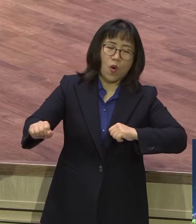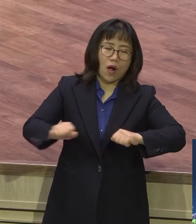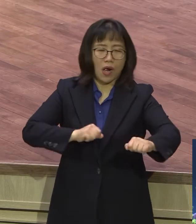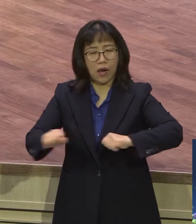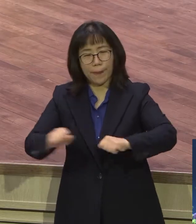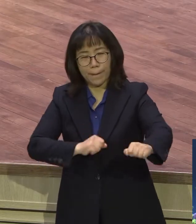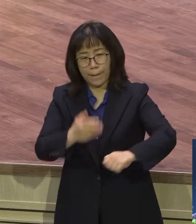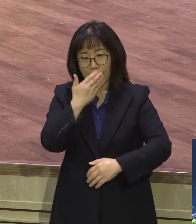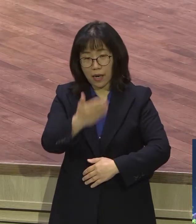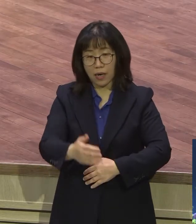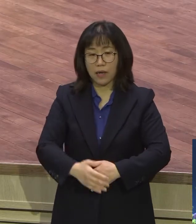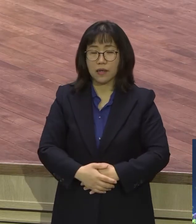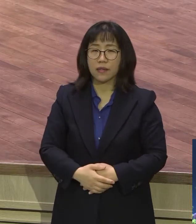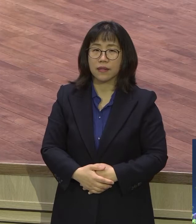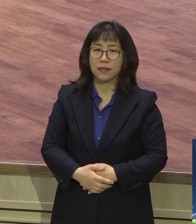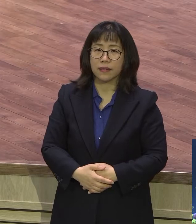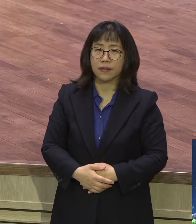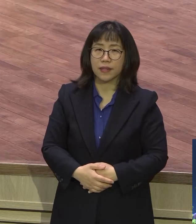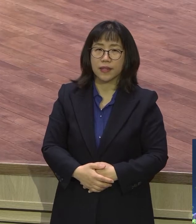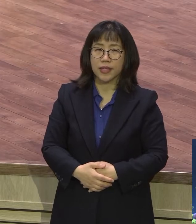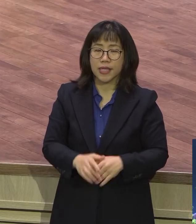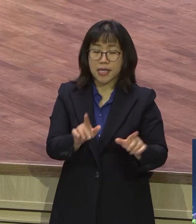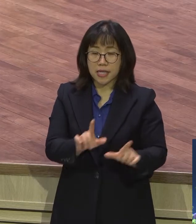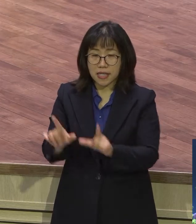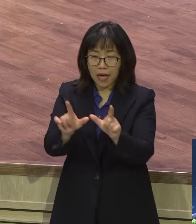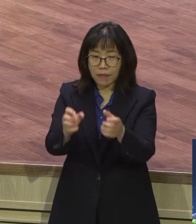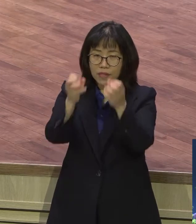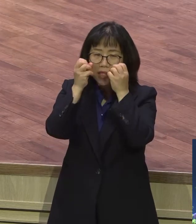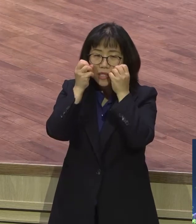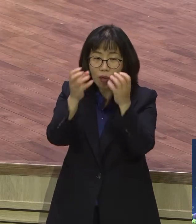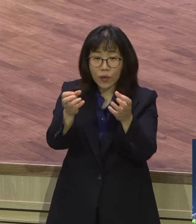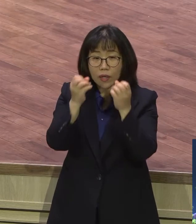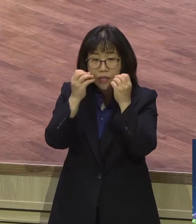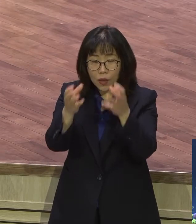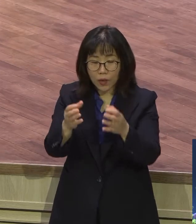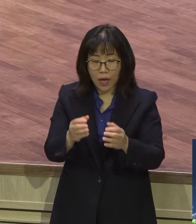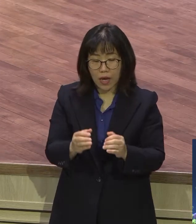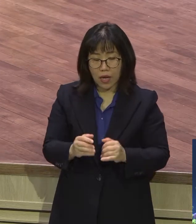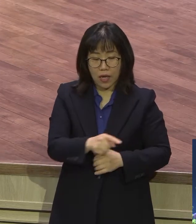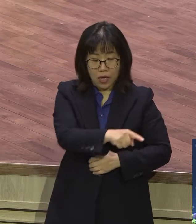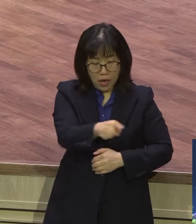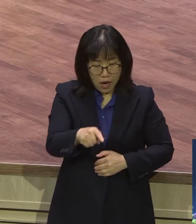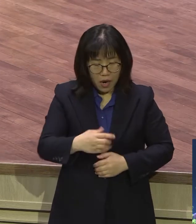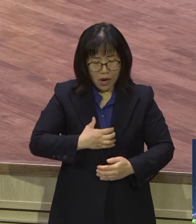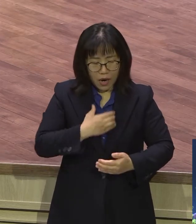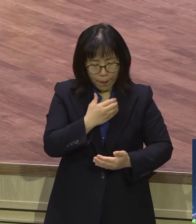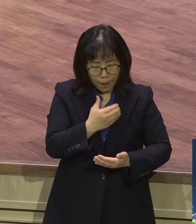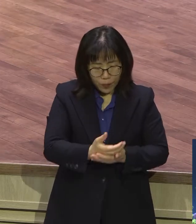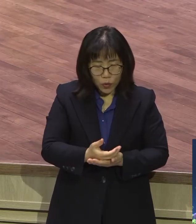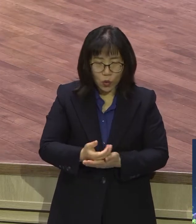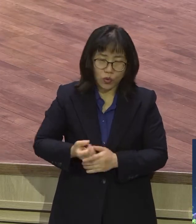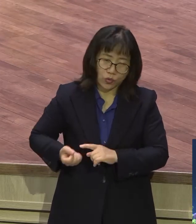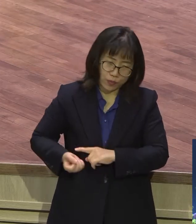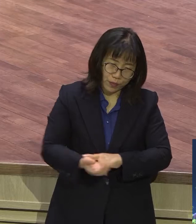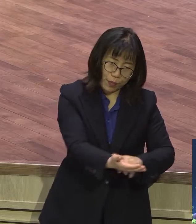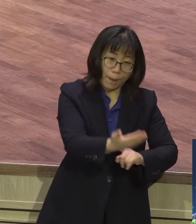새로운 삶을 살 수 있죠. 많은 사람의 감동을 주시는 역동적인 신앙생활을 할 수가 있습니다. 이것이